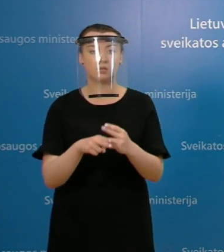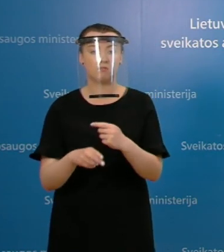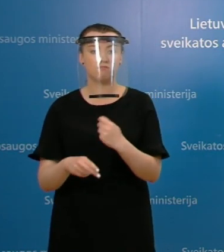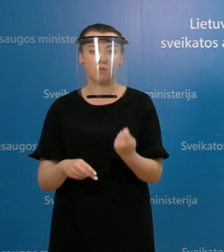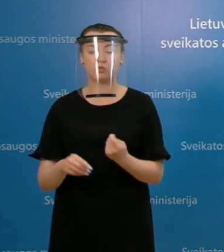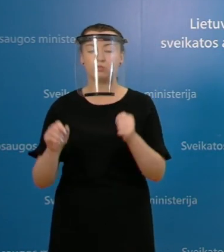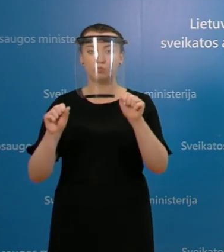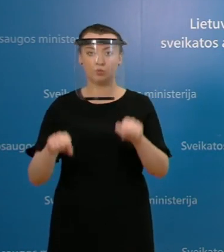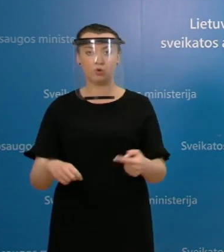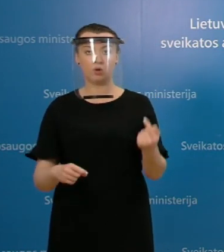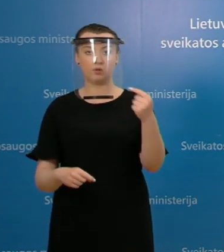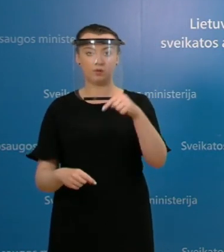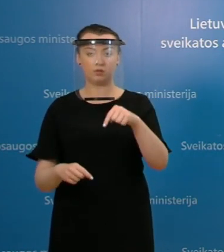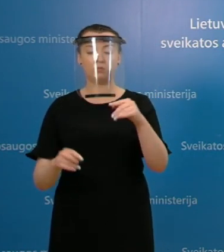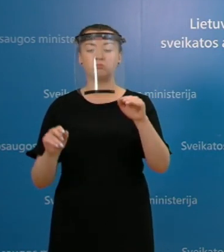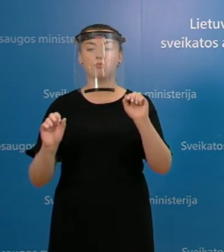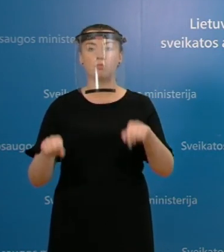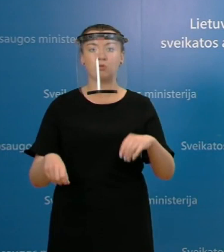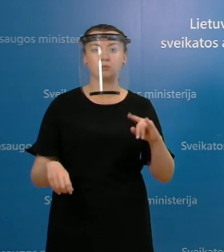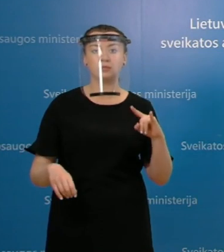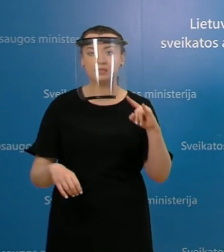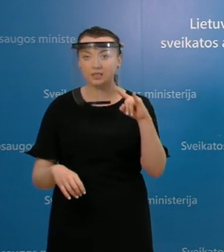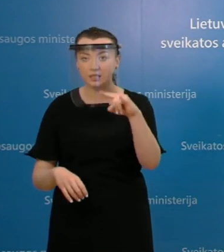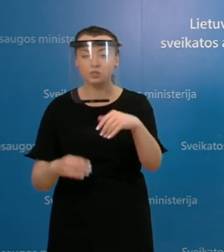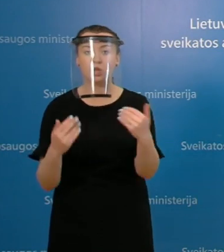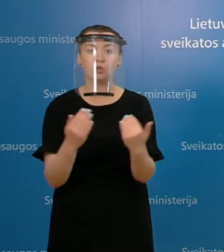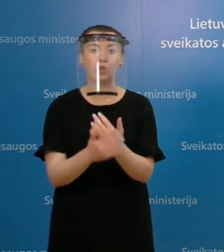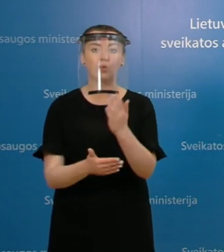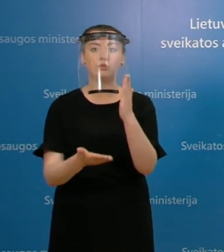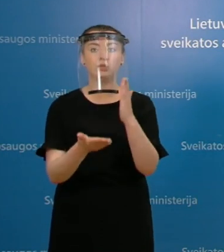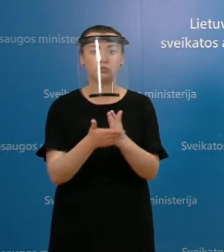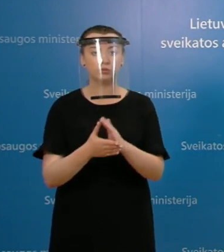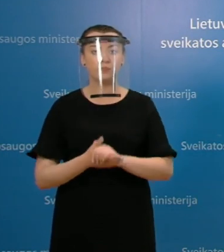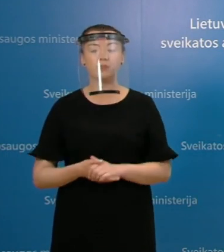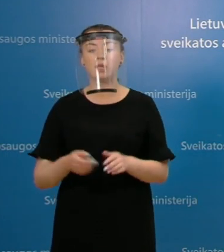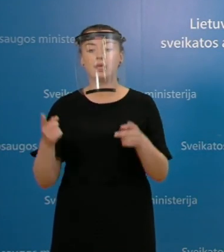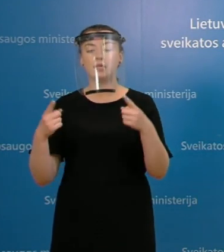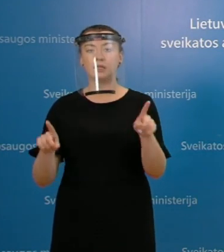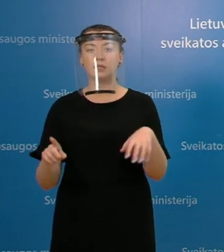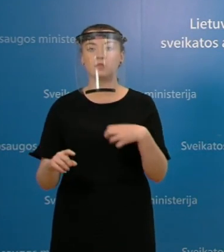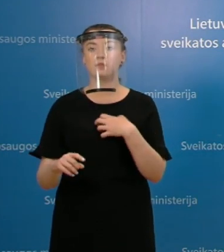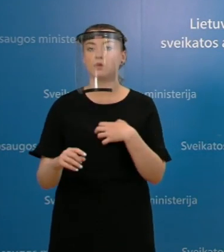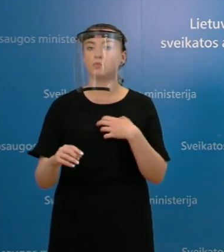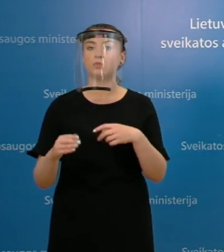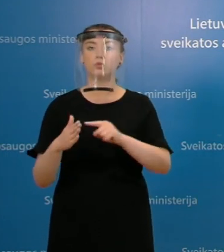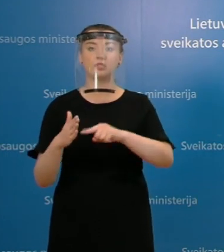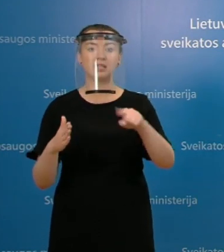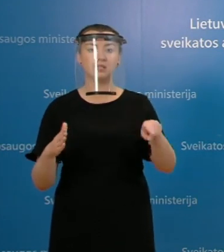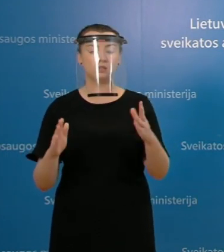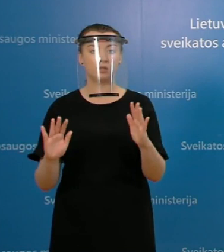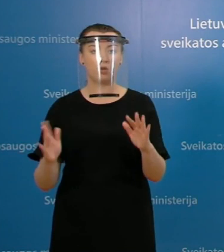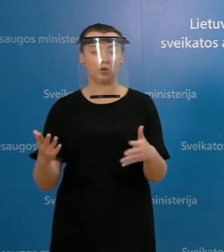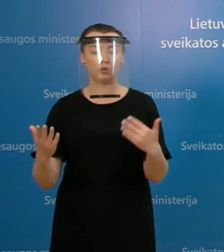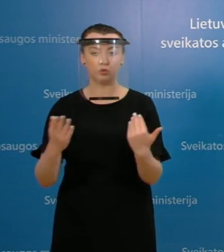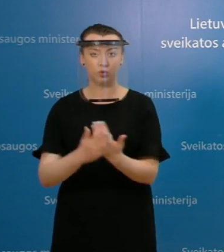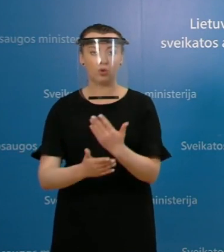skrydžiai. Ir kitas rodiklis, kuris yra naujas ir